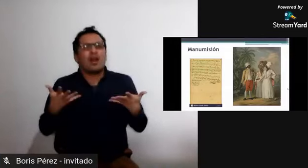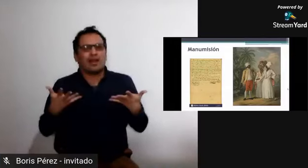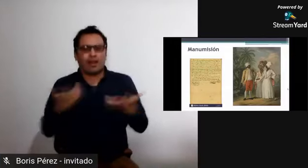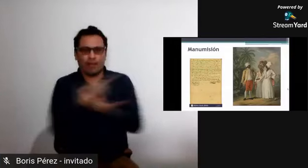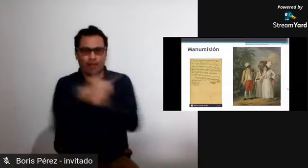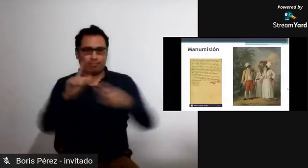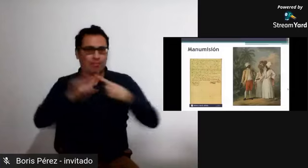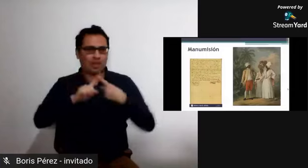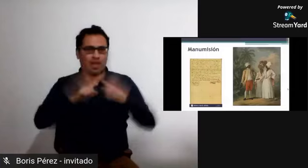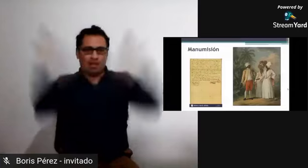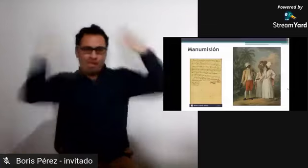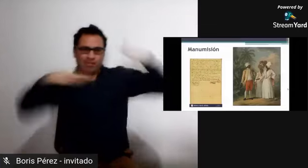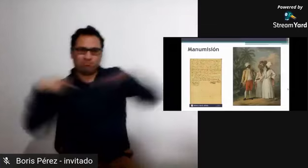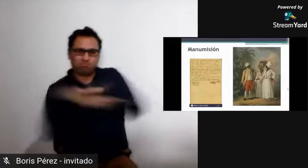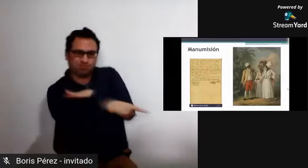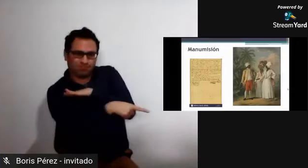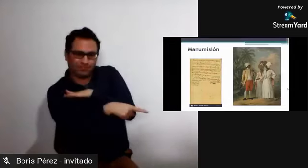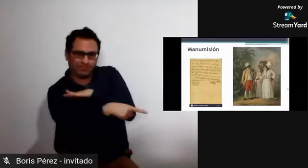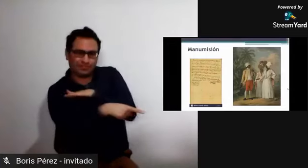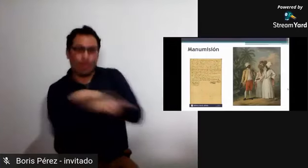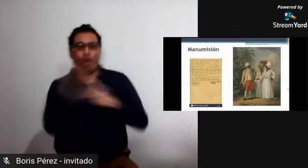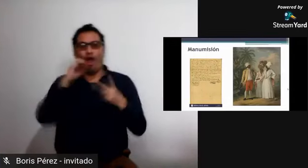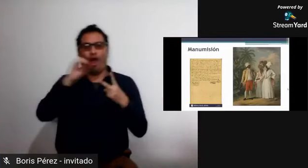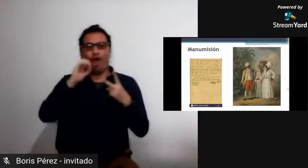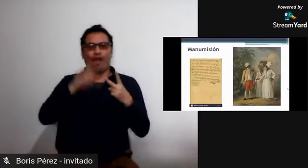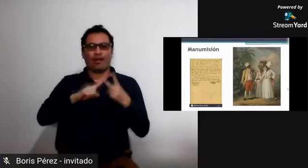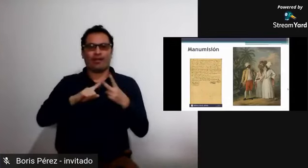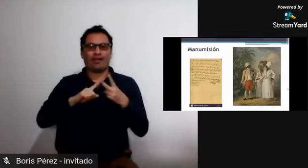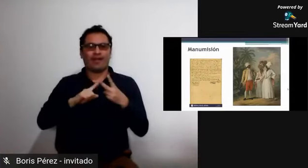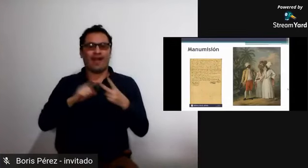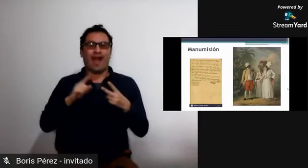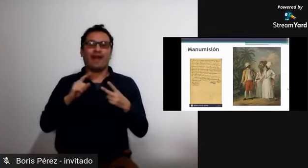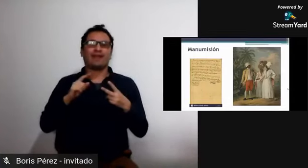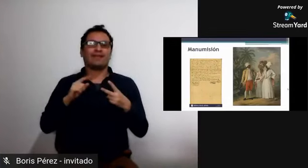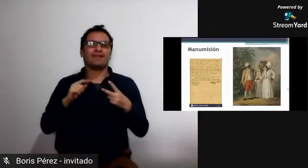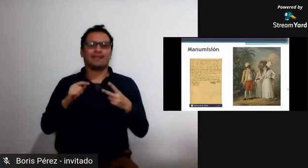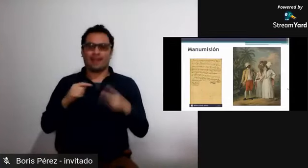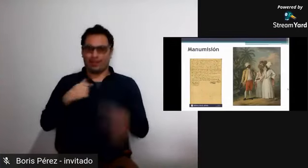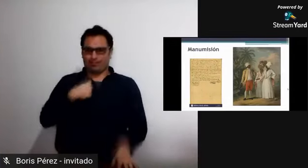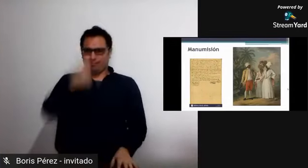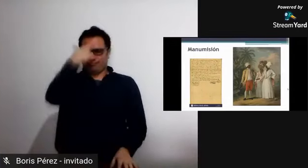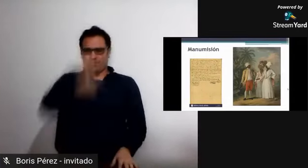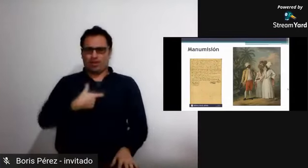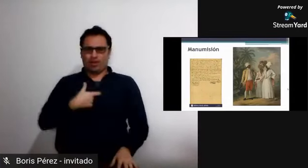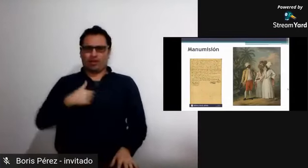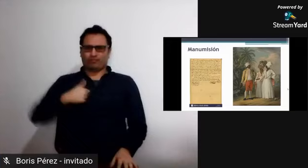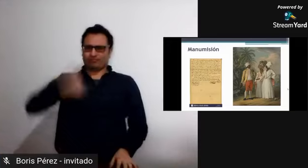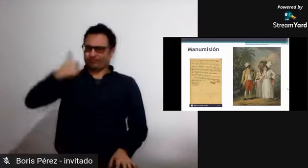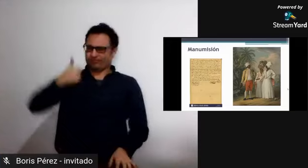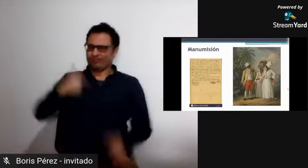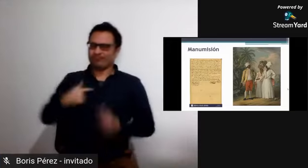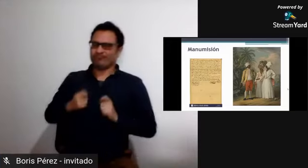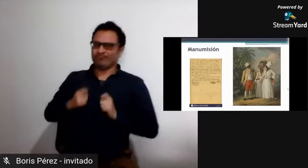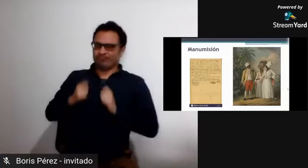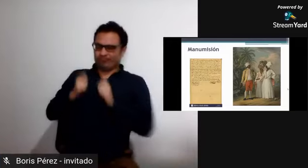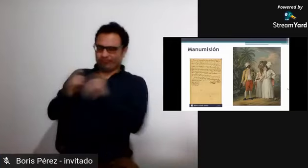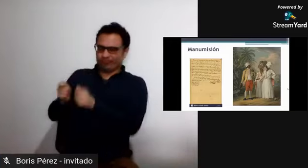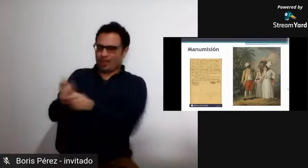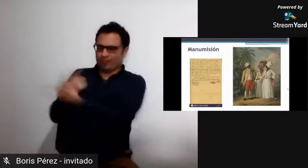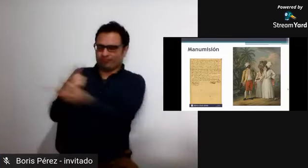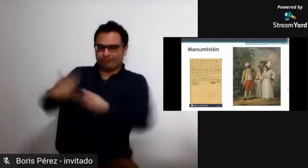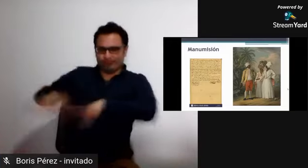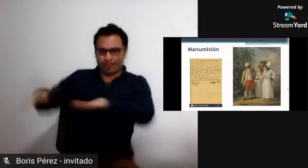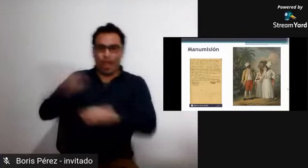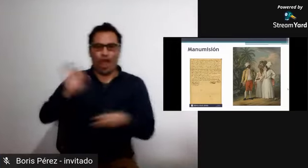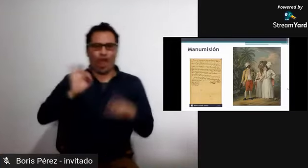Así mismo, también, ellos, cuando tenían hijos bajo la esclavitud o bajo el término de la esclavitud, tenían